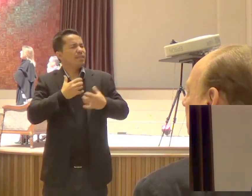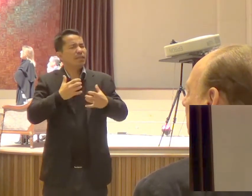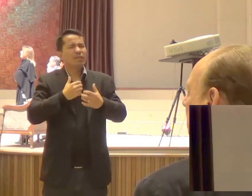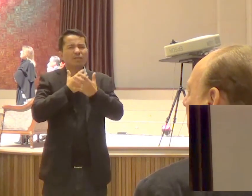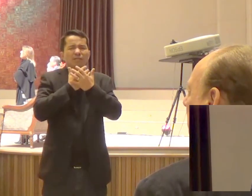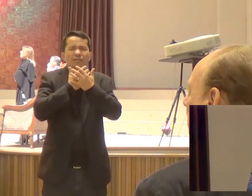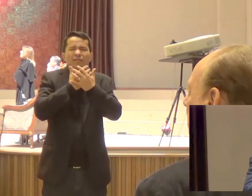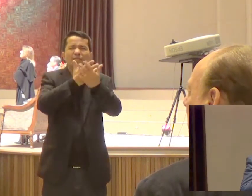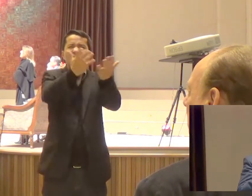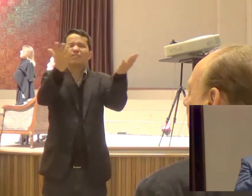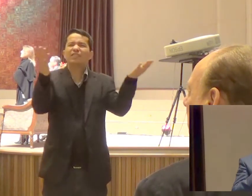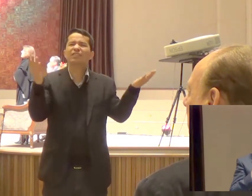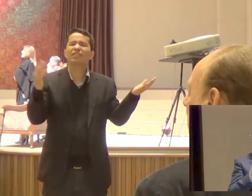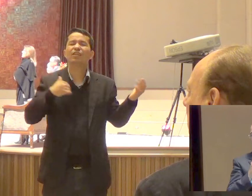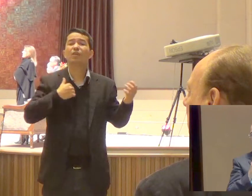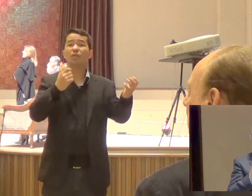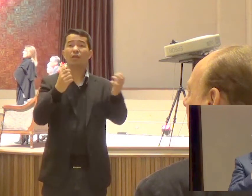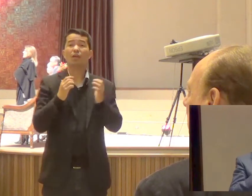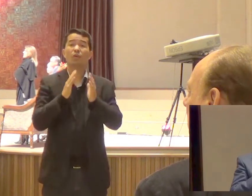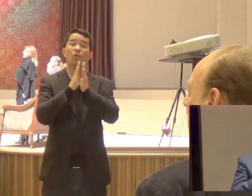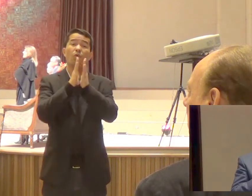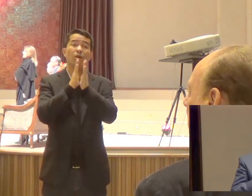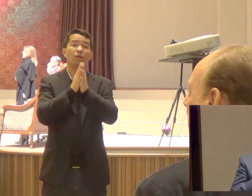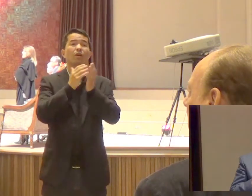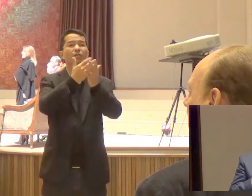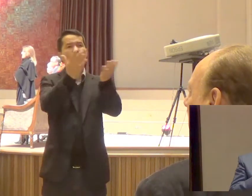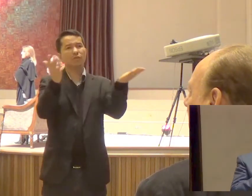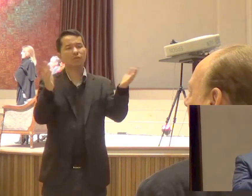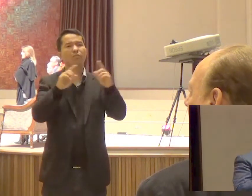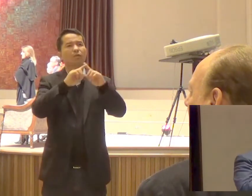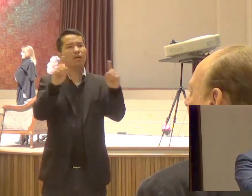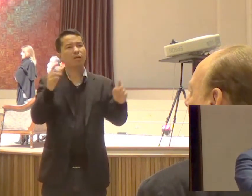É que eu quero Orar por vocês E eu quero que vocês Orem por mim Pela minha esposa